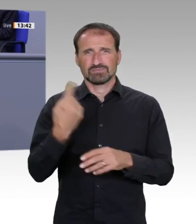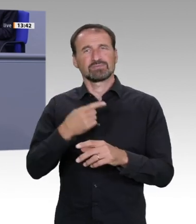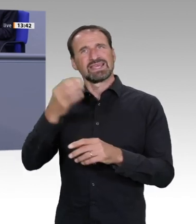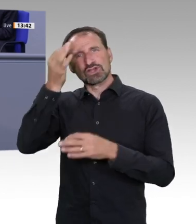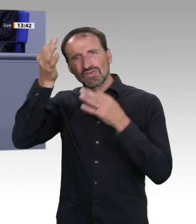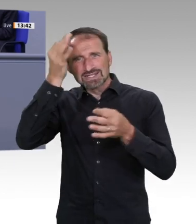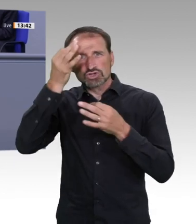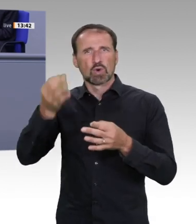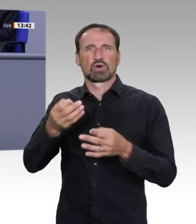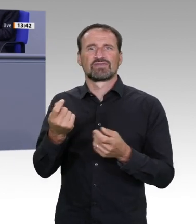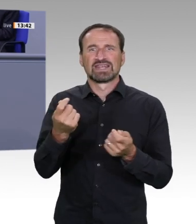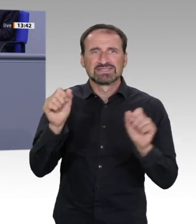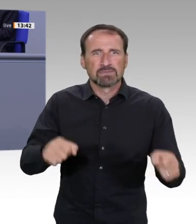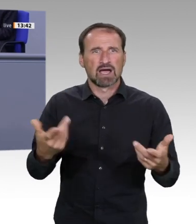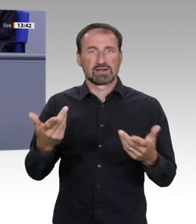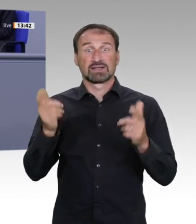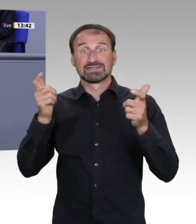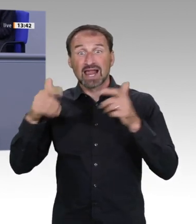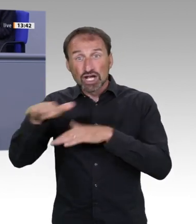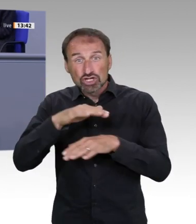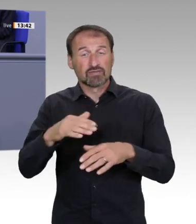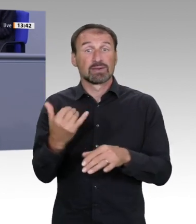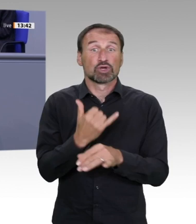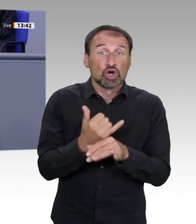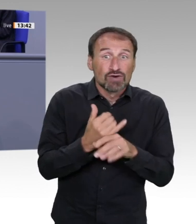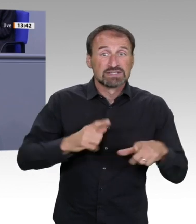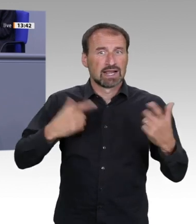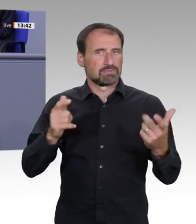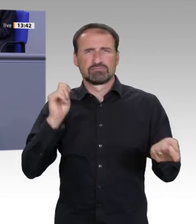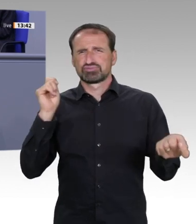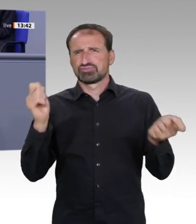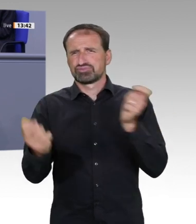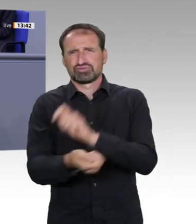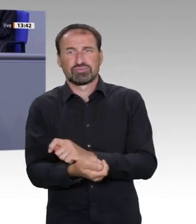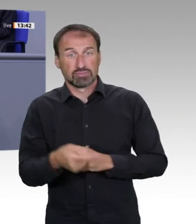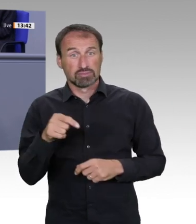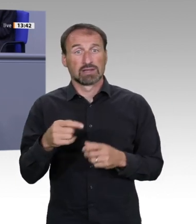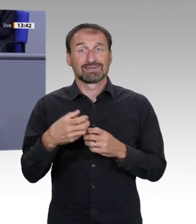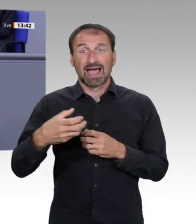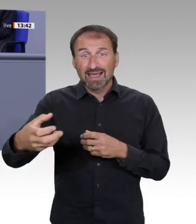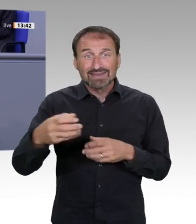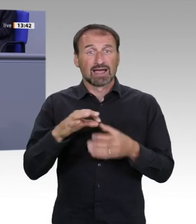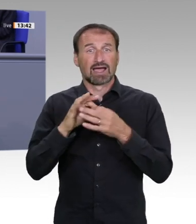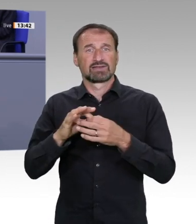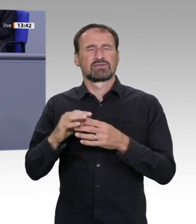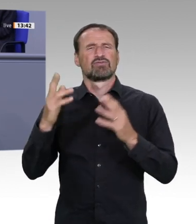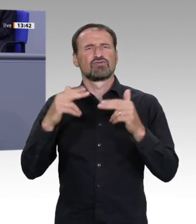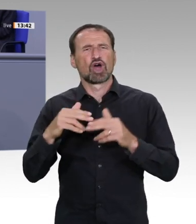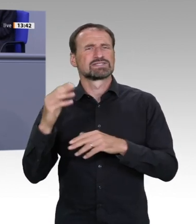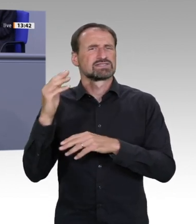die Stadt Shanghai investiert 15 Milliarden Euro in KI-Projekte. Die USA bewegen ähnlich hohe Summen. Wir